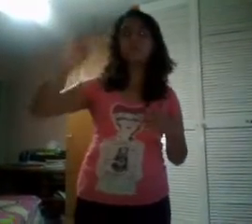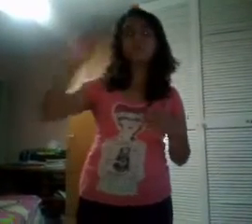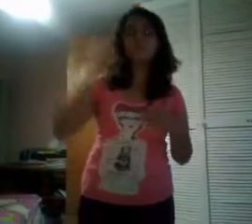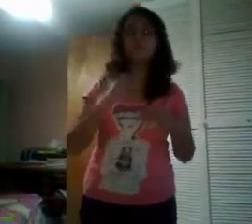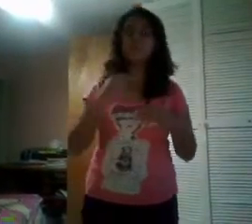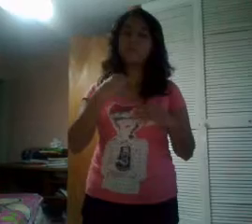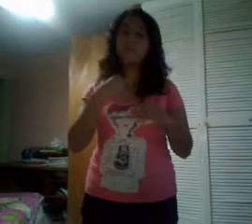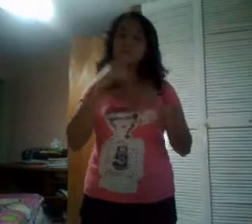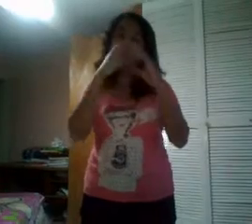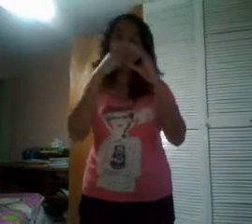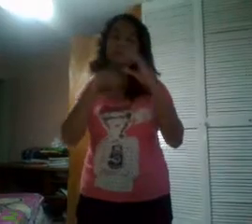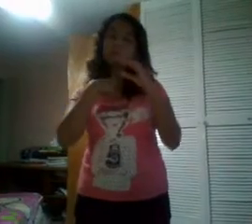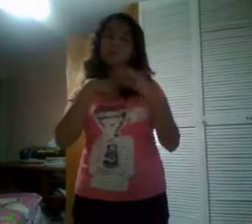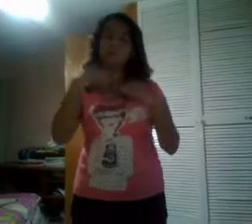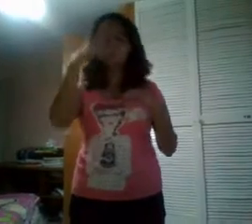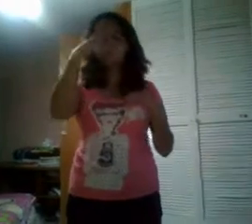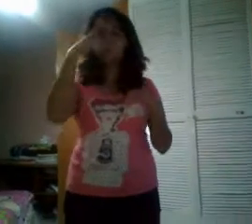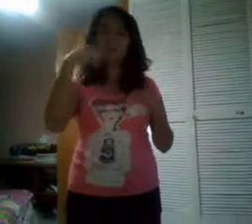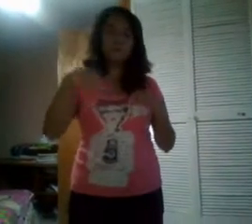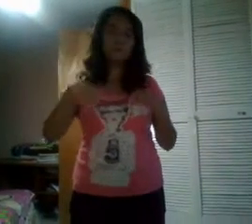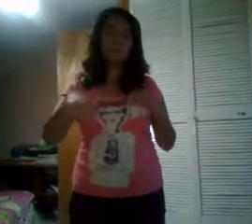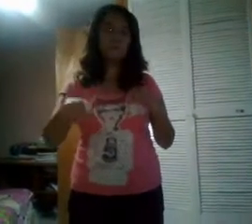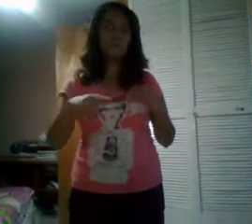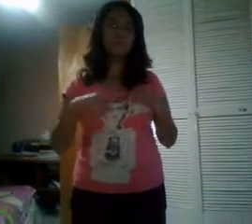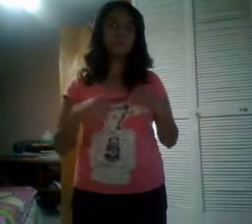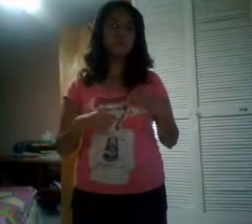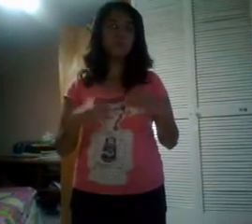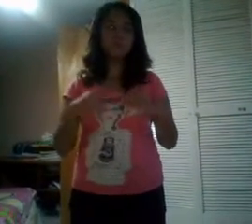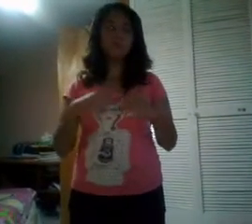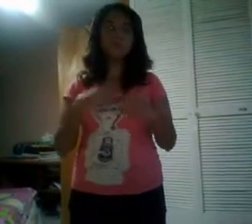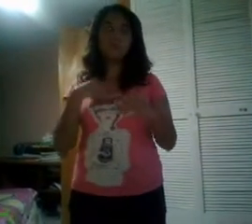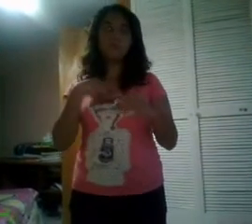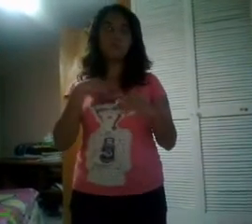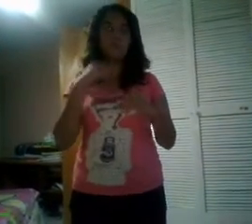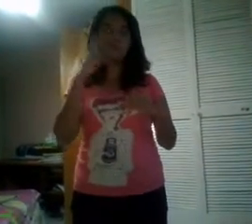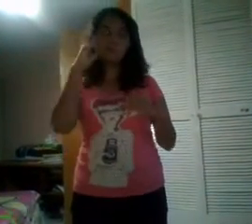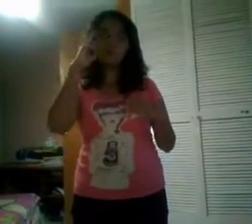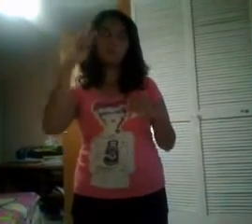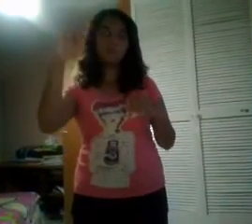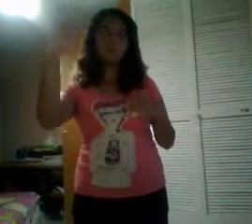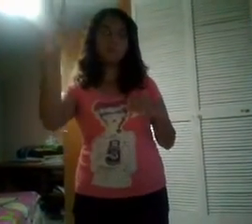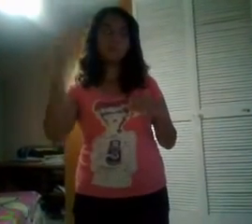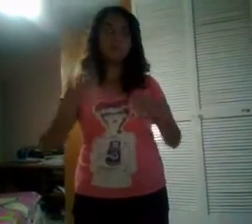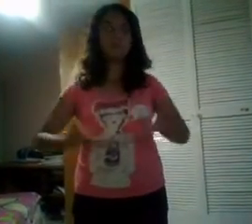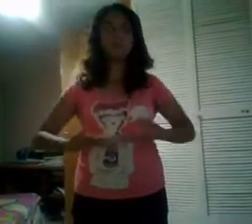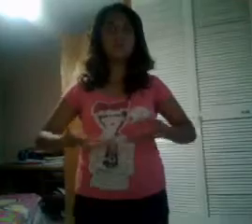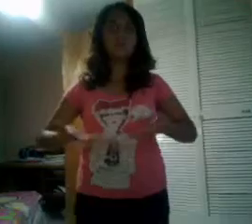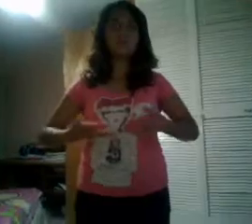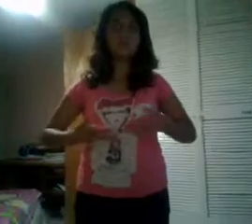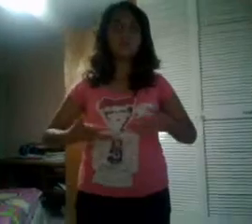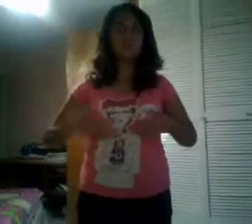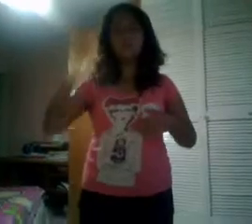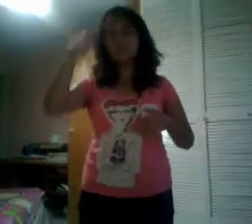yo para ver si les hago pensar. Y canto para que nonorme,